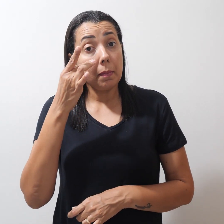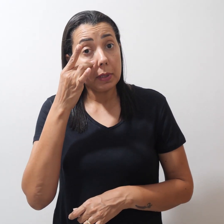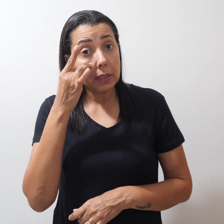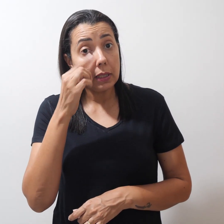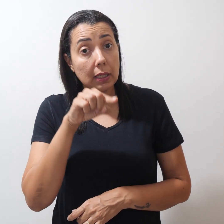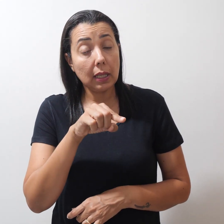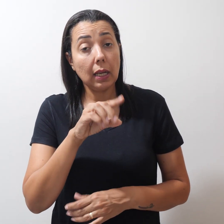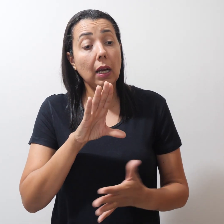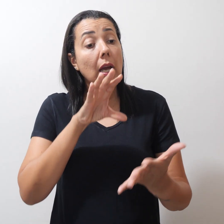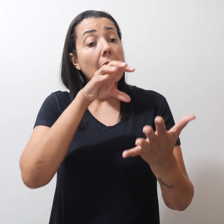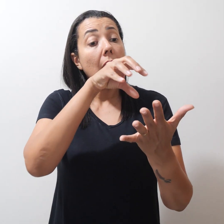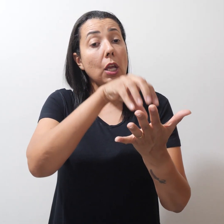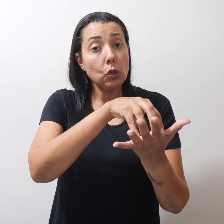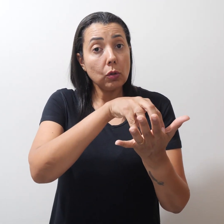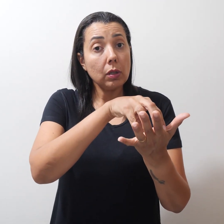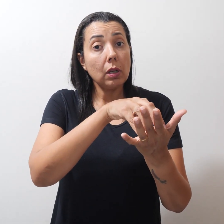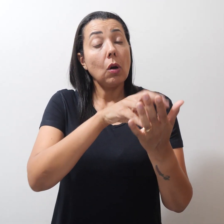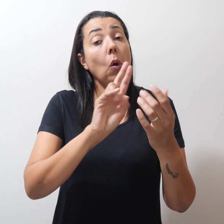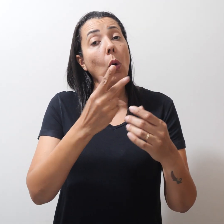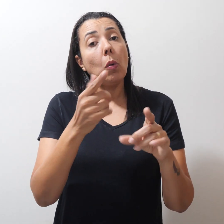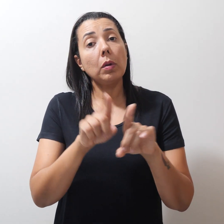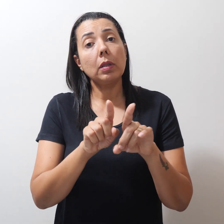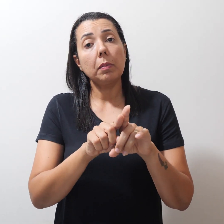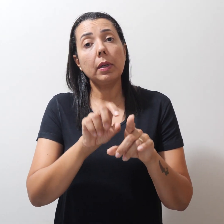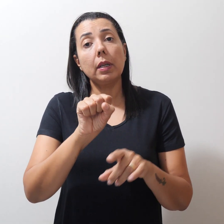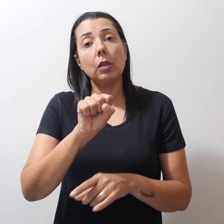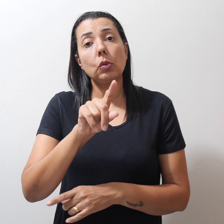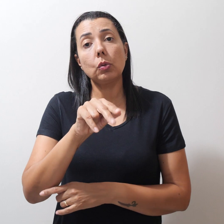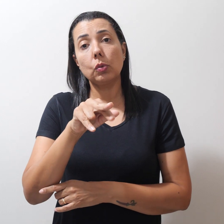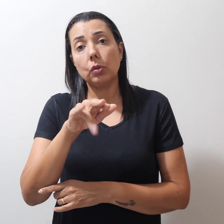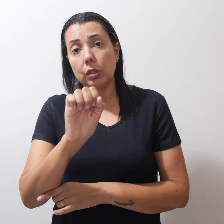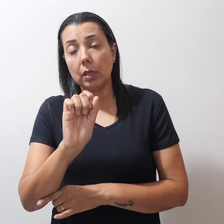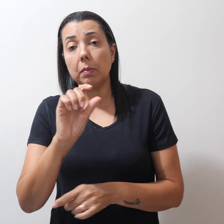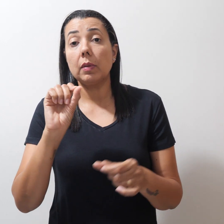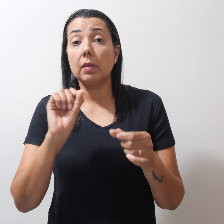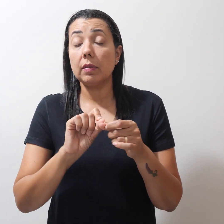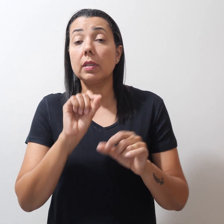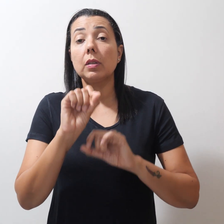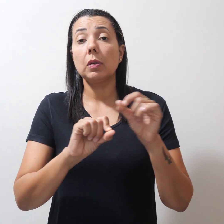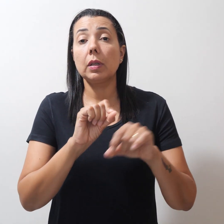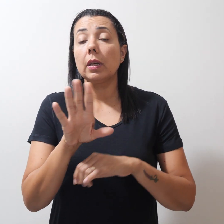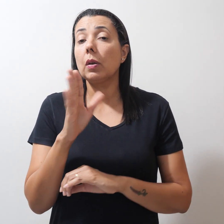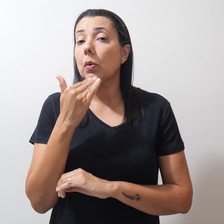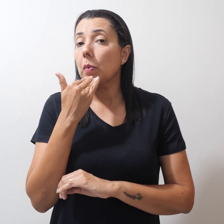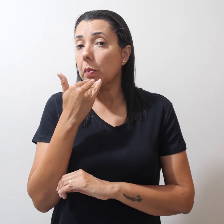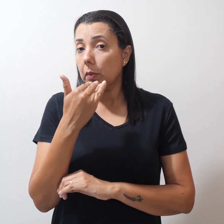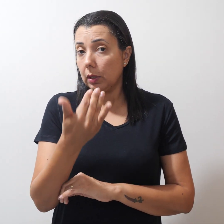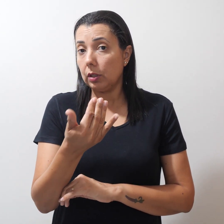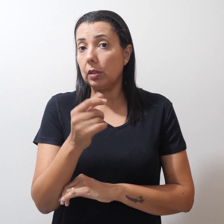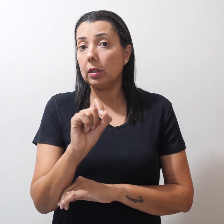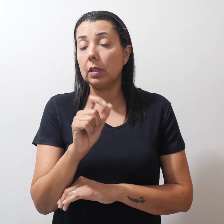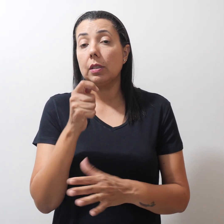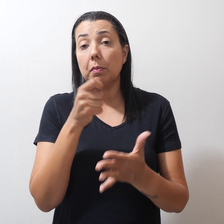sua regional ou a SUGEP e efetuar a solicitação de repague no